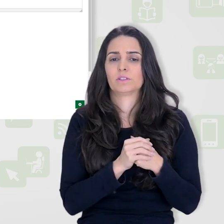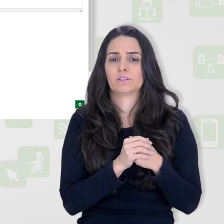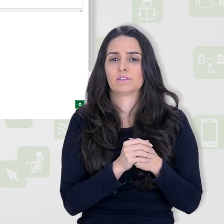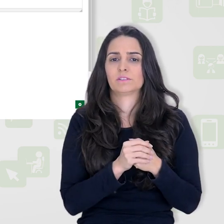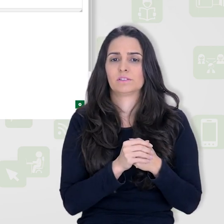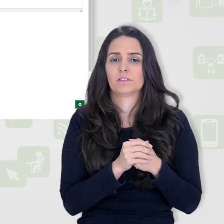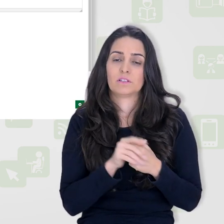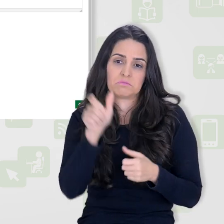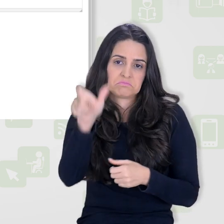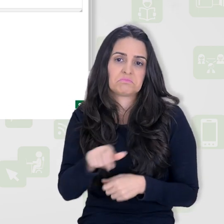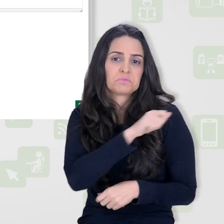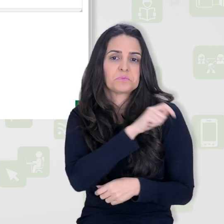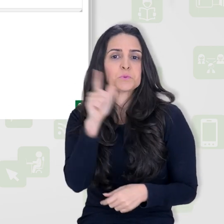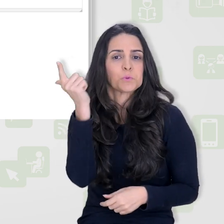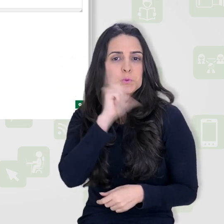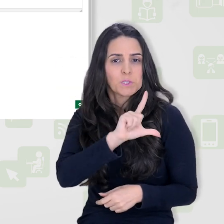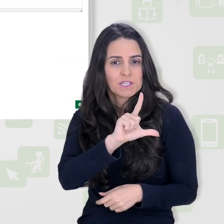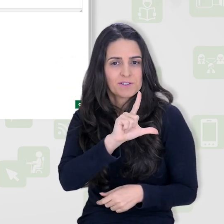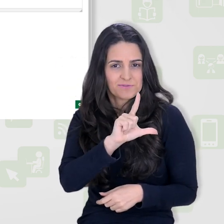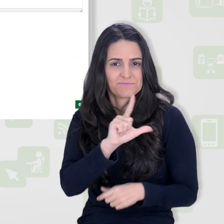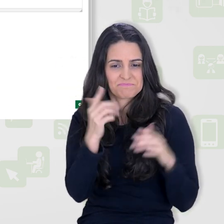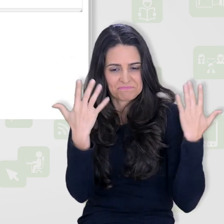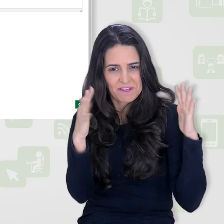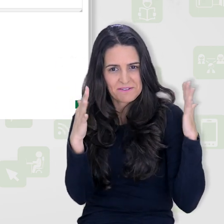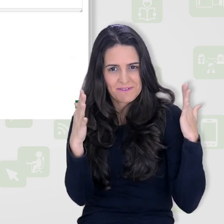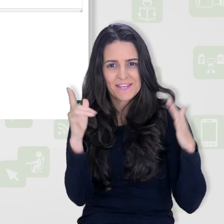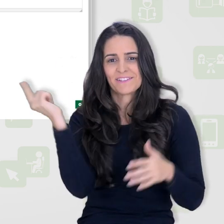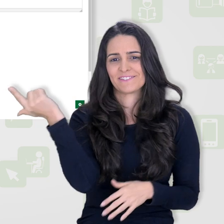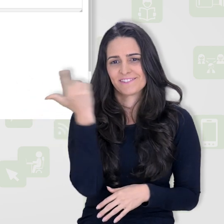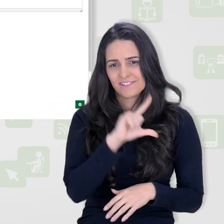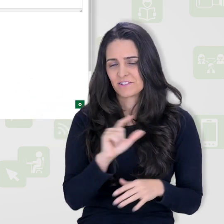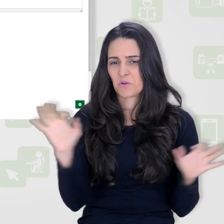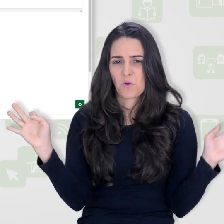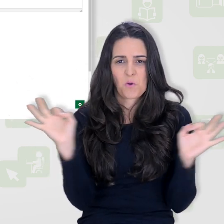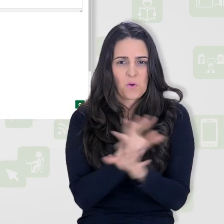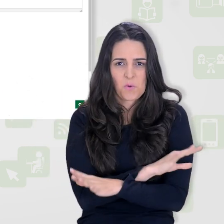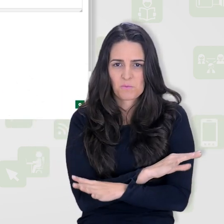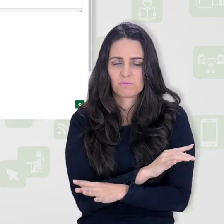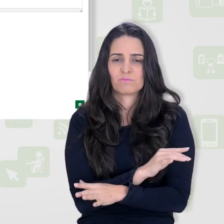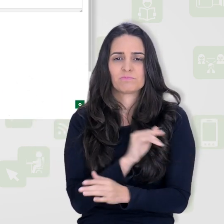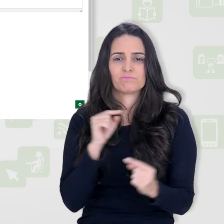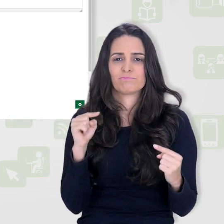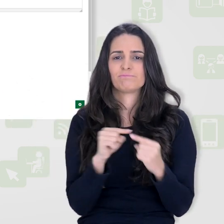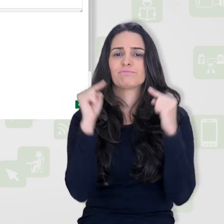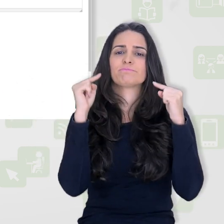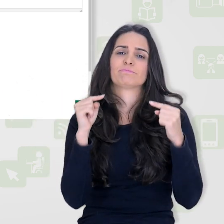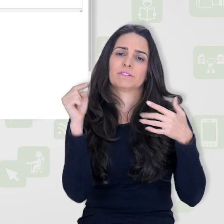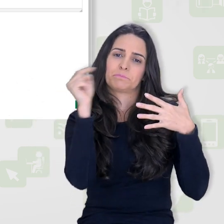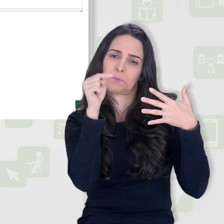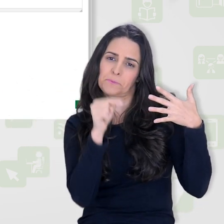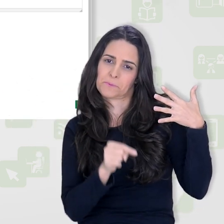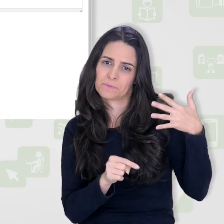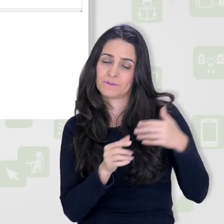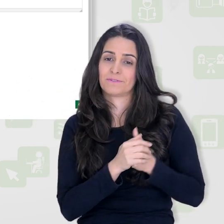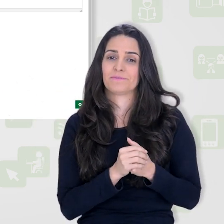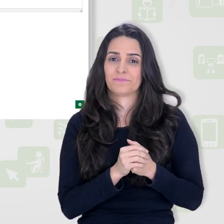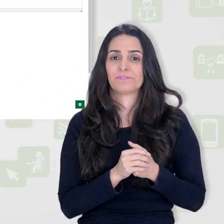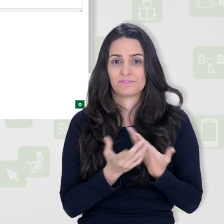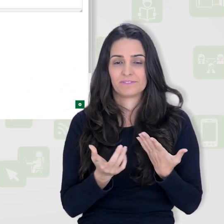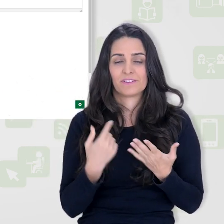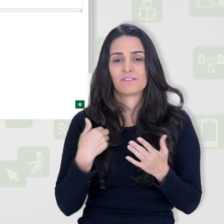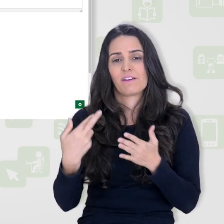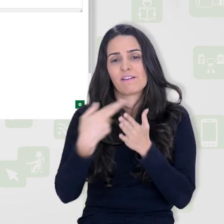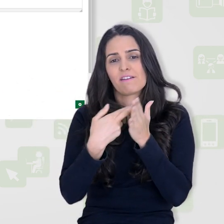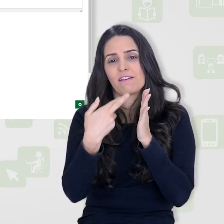o aluno que atendeu ou atendeu plenamente, por exemplo. Então, isso aqui seria uma